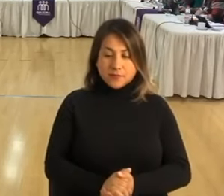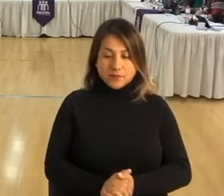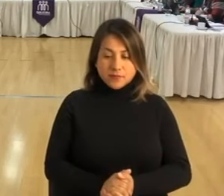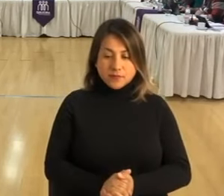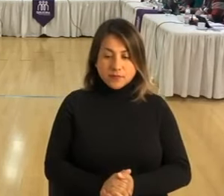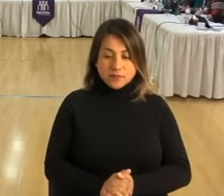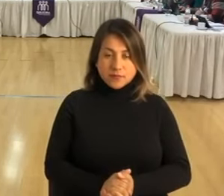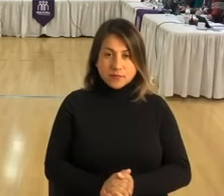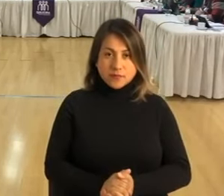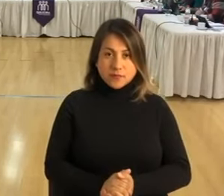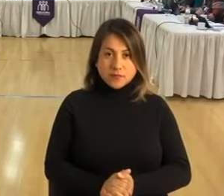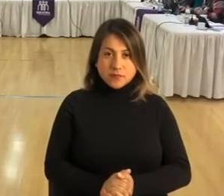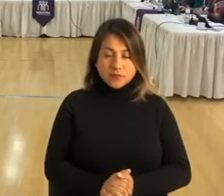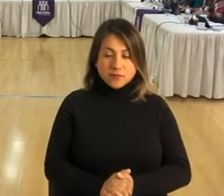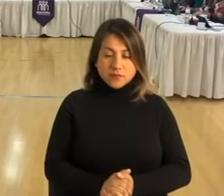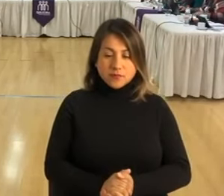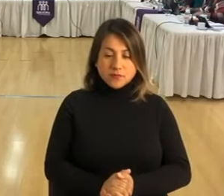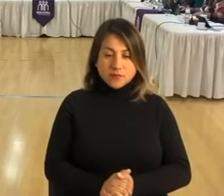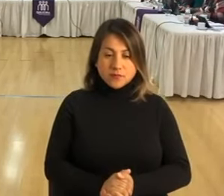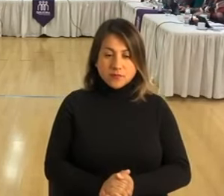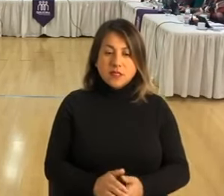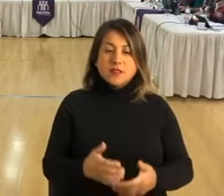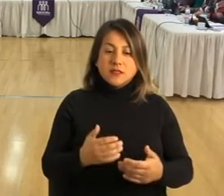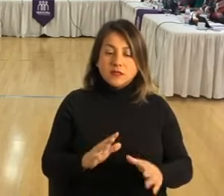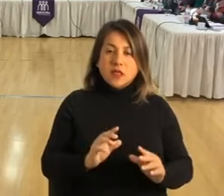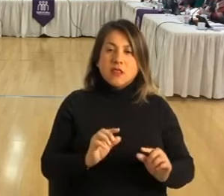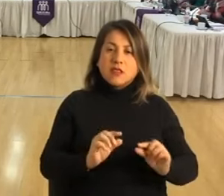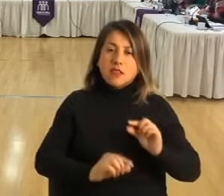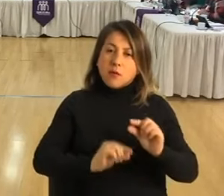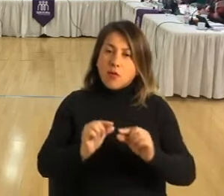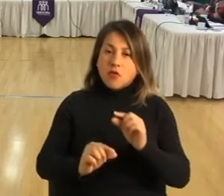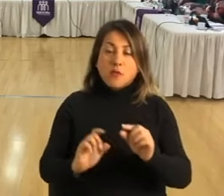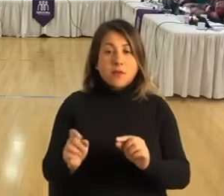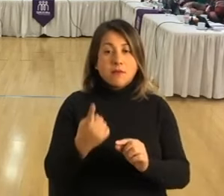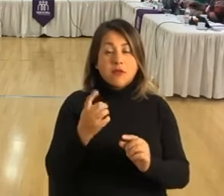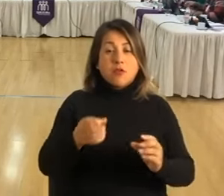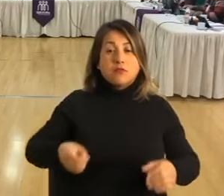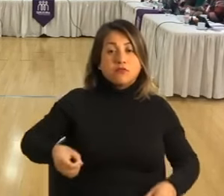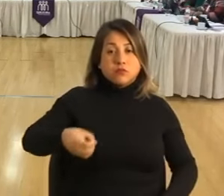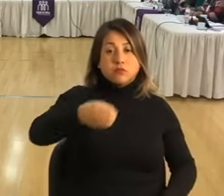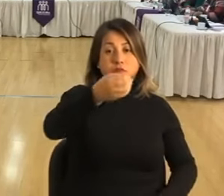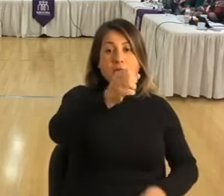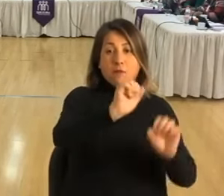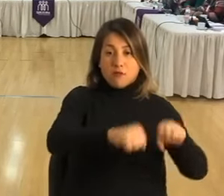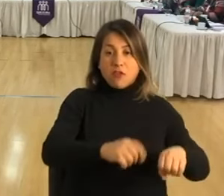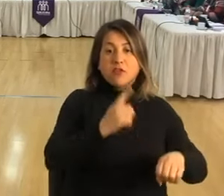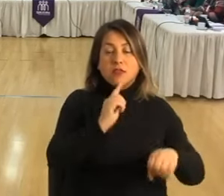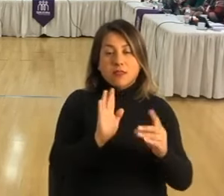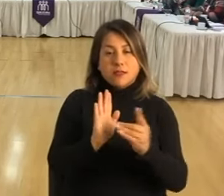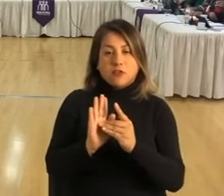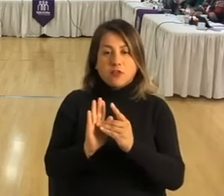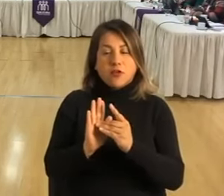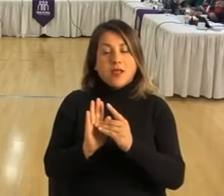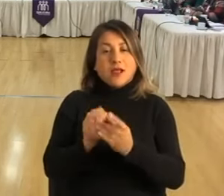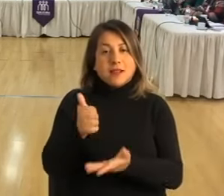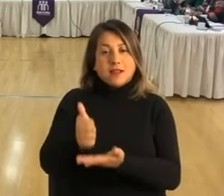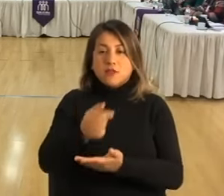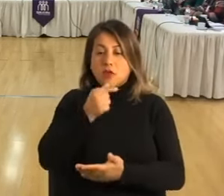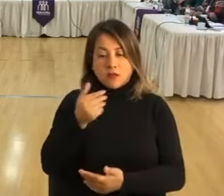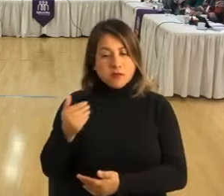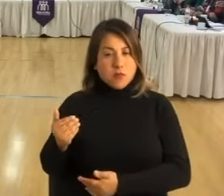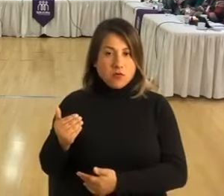eso se informa en la medida que el escalafón se ha aprobado a través de un teléfono cardíceo. Y eso ocurrió